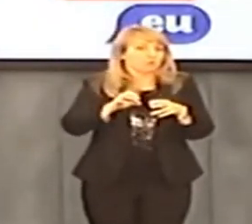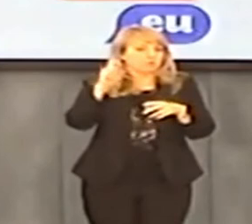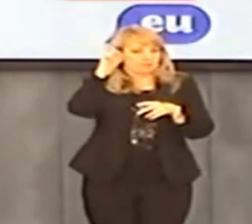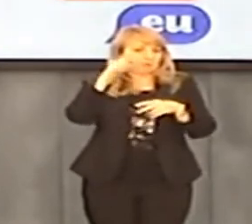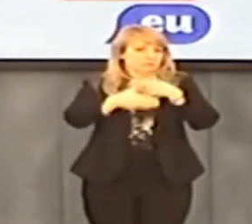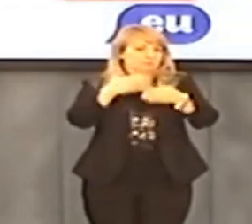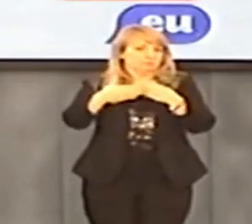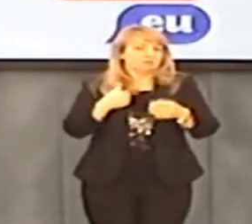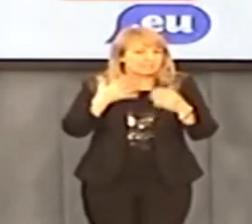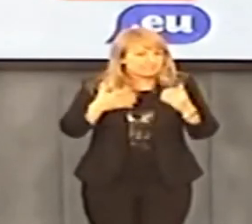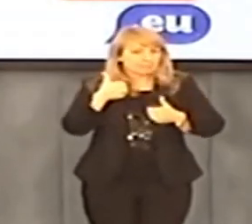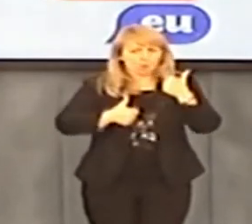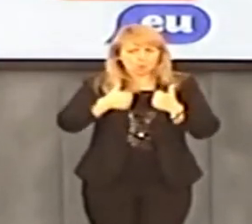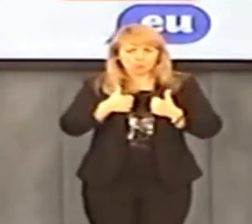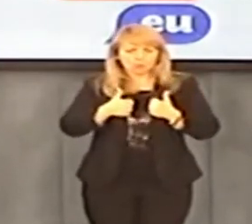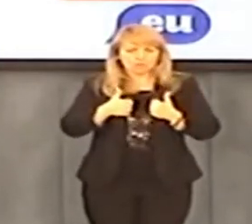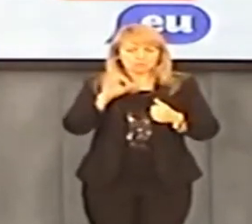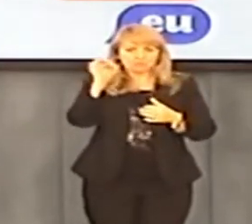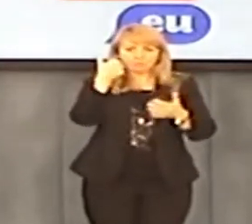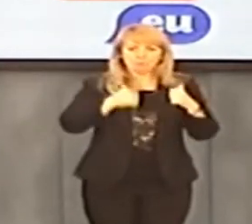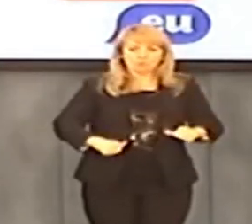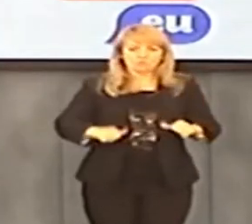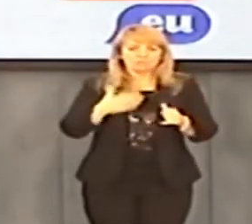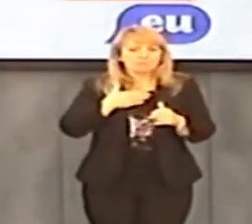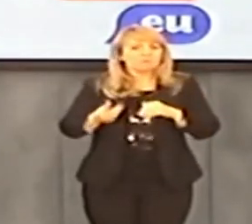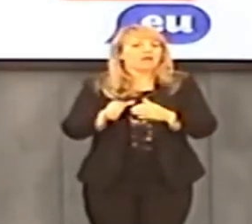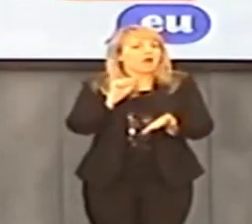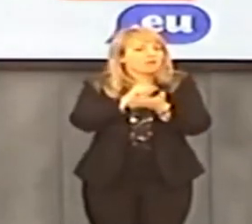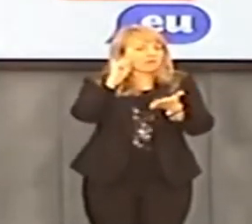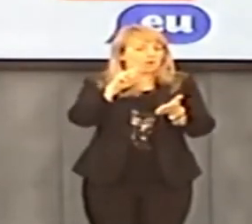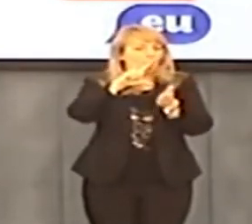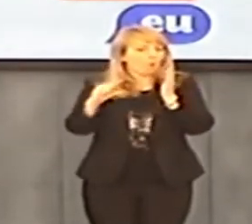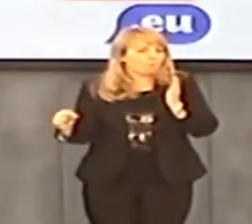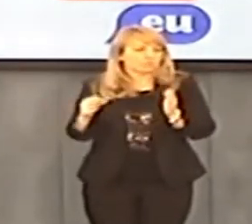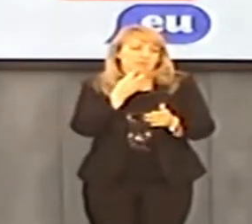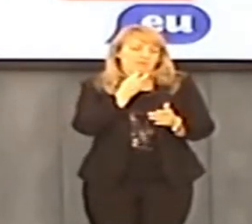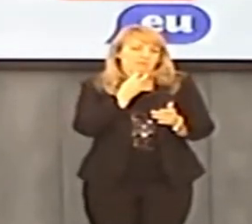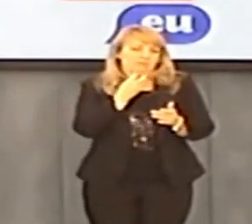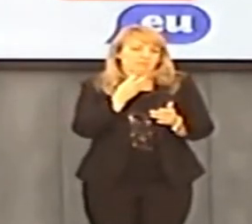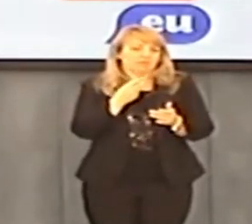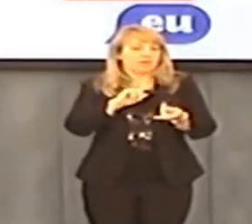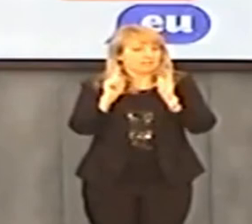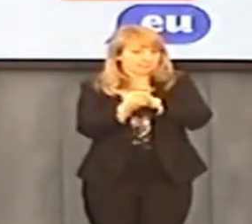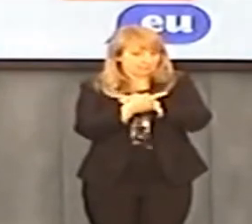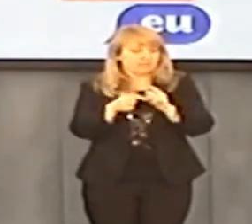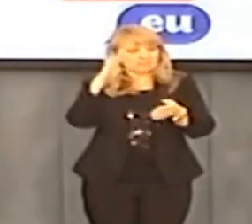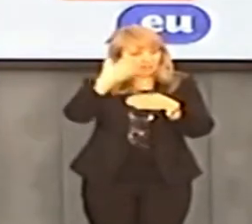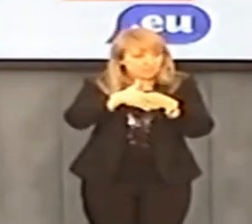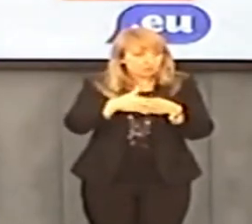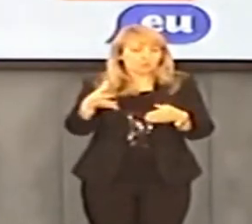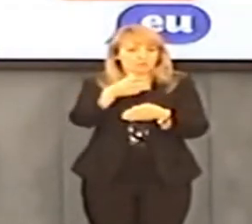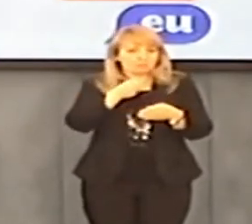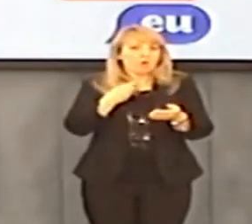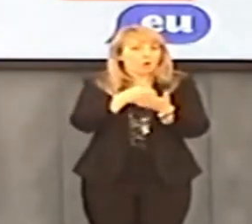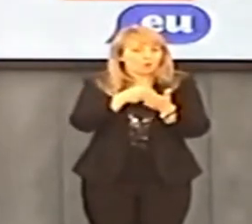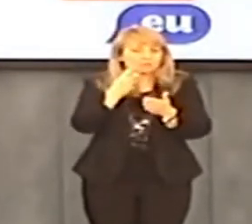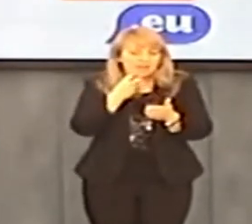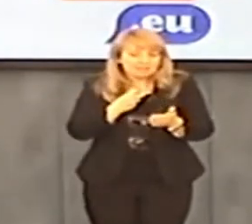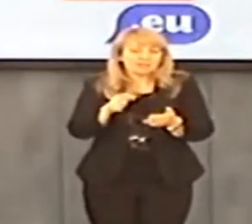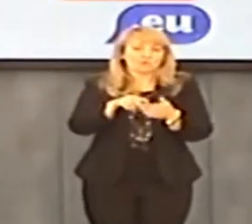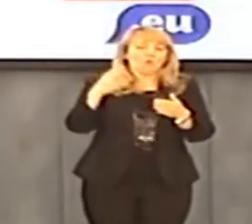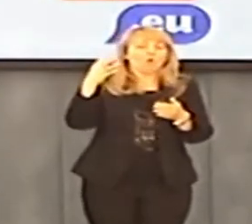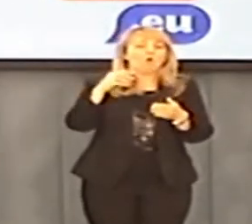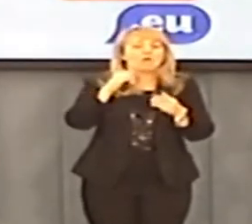Chcielibyśmy mieć szansę konkurować o tę pozycję, mając gwarancję obniżonej energii. Zamiast informacji o pensji, o płacę, o